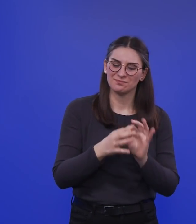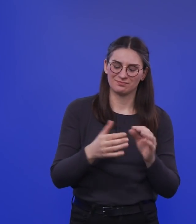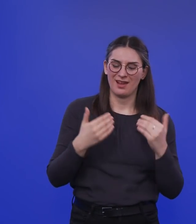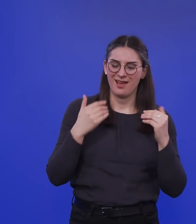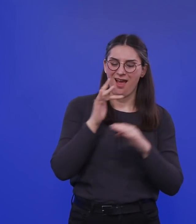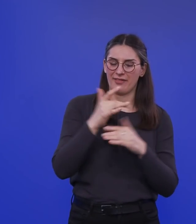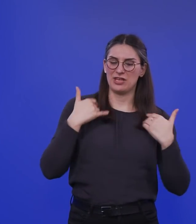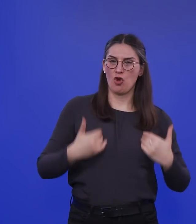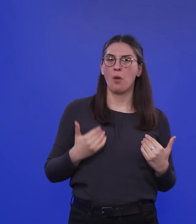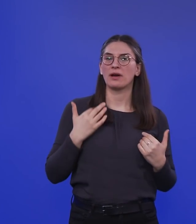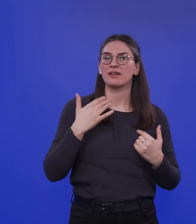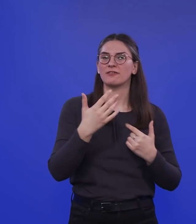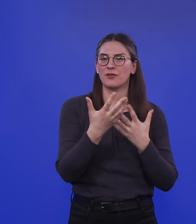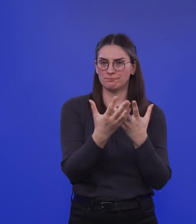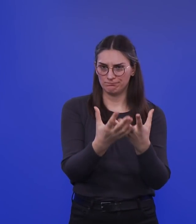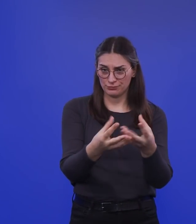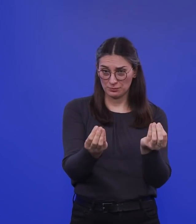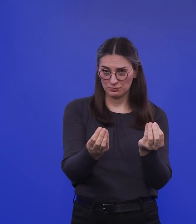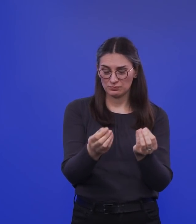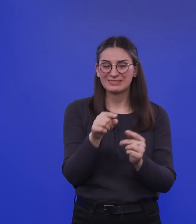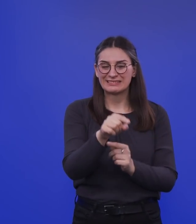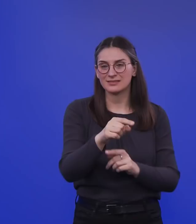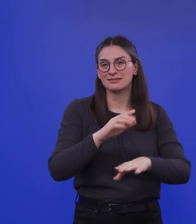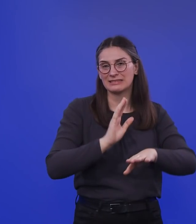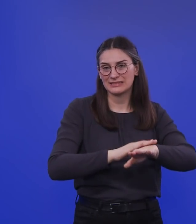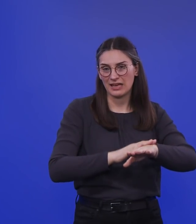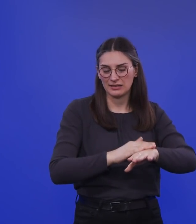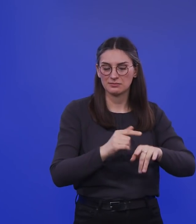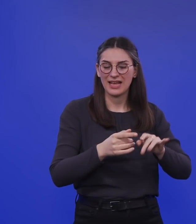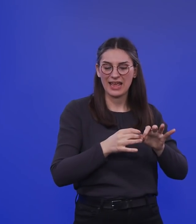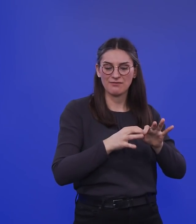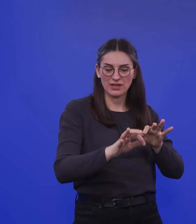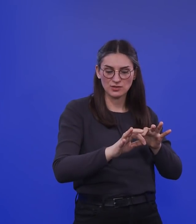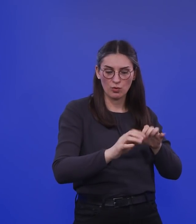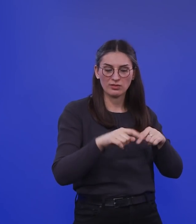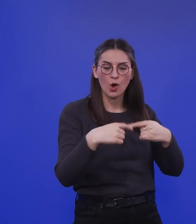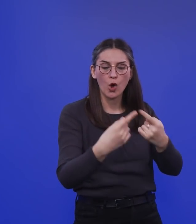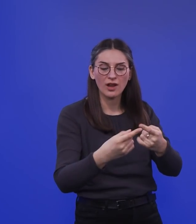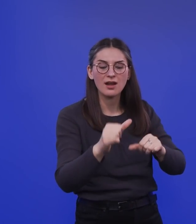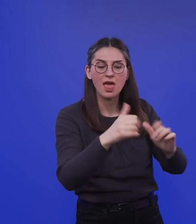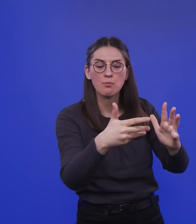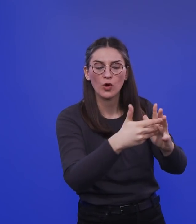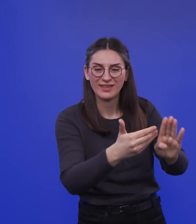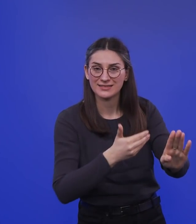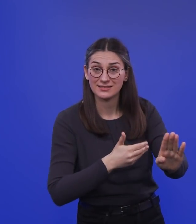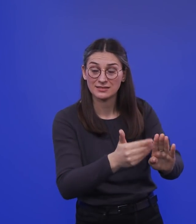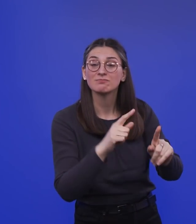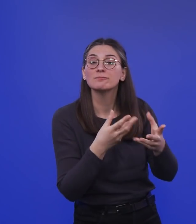einer Zeit. Und wir haben ja hier einen Abstand zwischen Infektion und dem Labortest. Und dieses Verschwinden der Antikörper, das müssen wir wieder